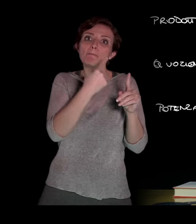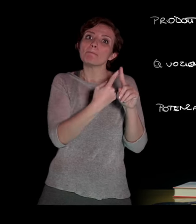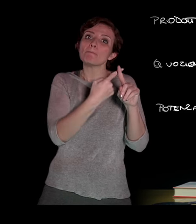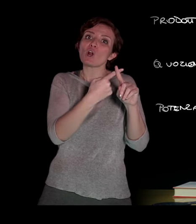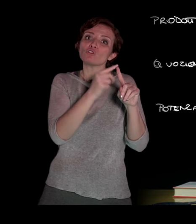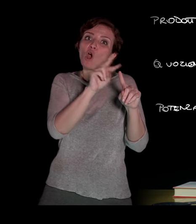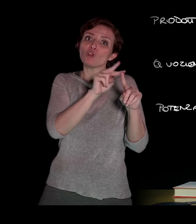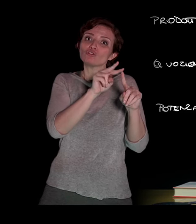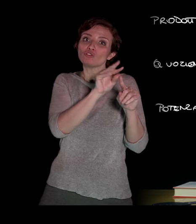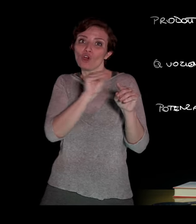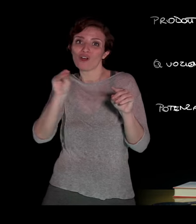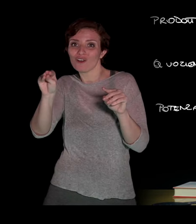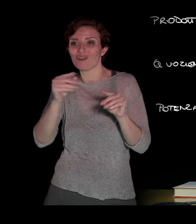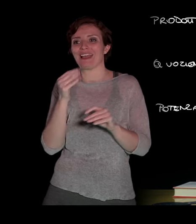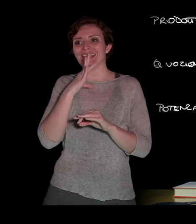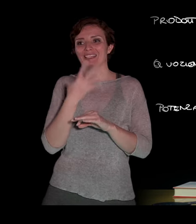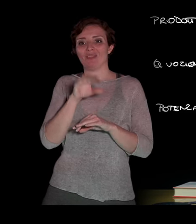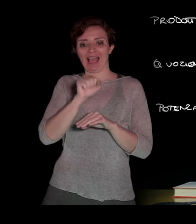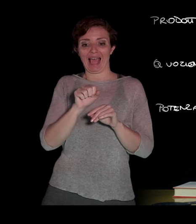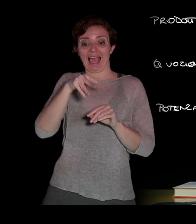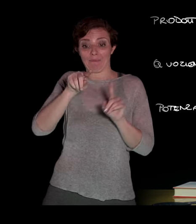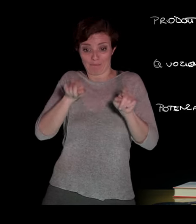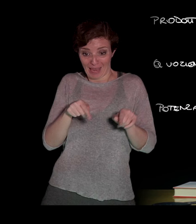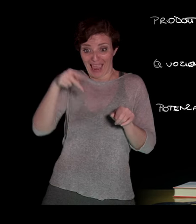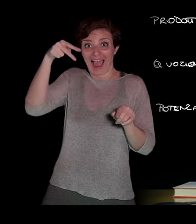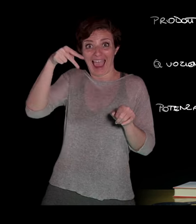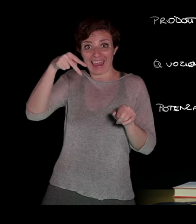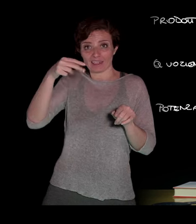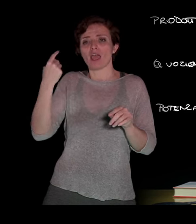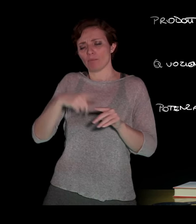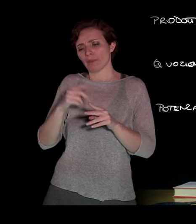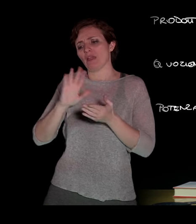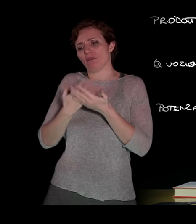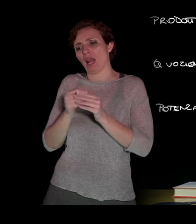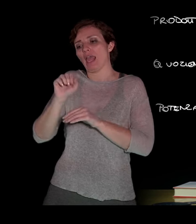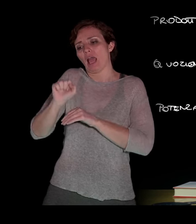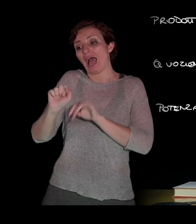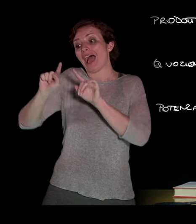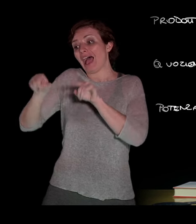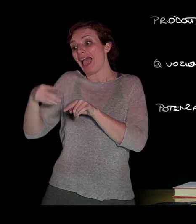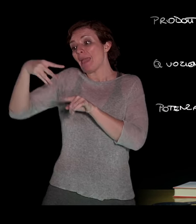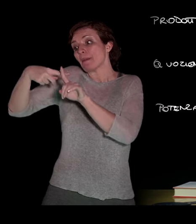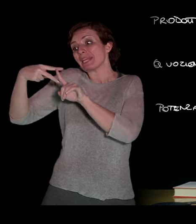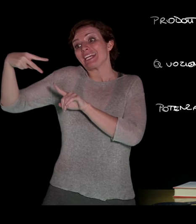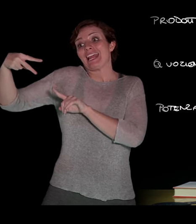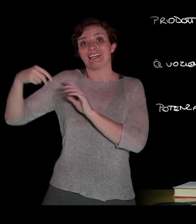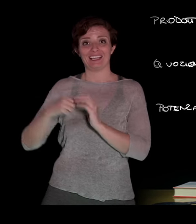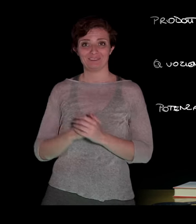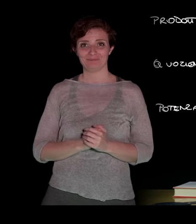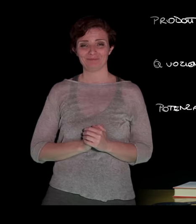esponenti, per cui se abbiamo A alla m, A alla n, questo sarà pari ad A alla m per n.